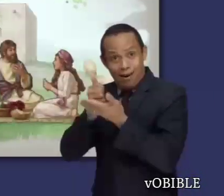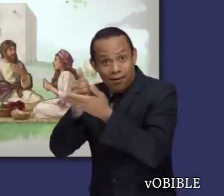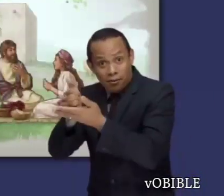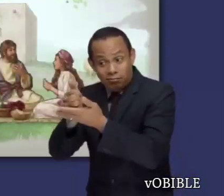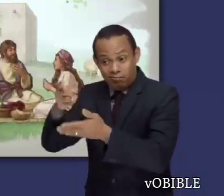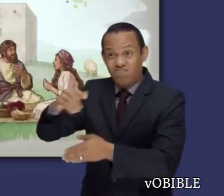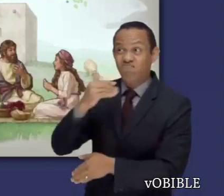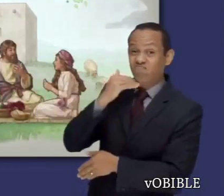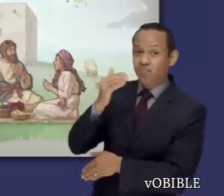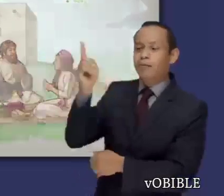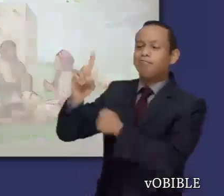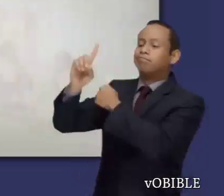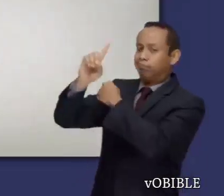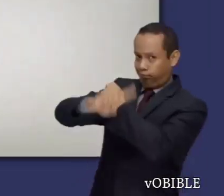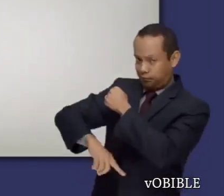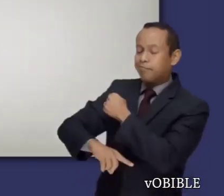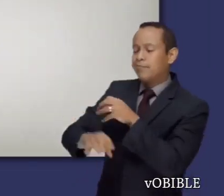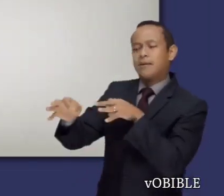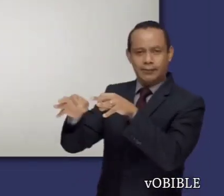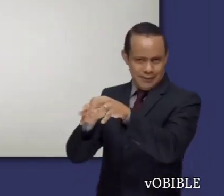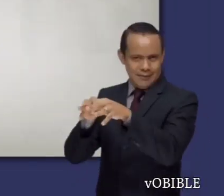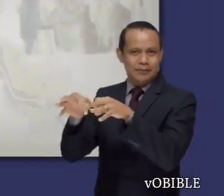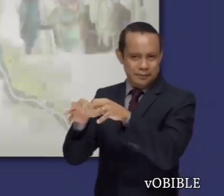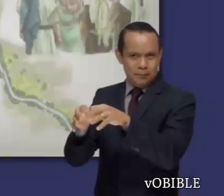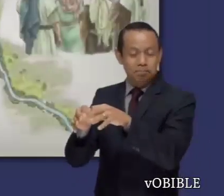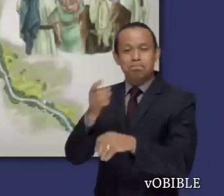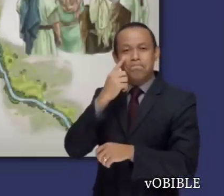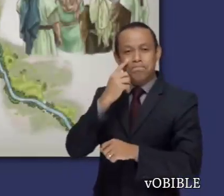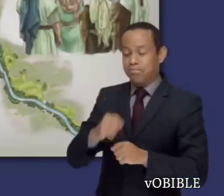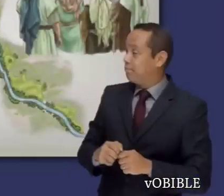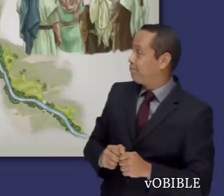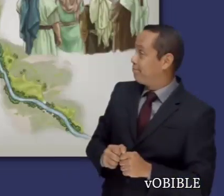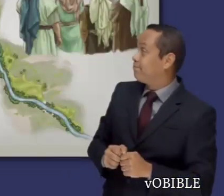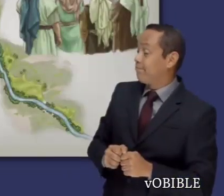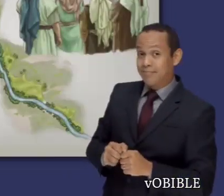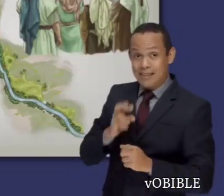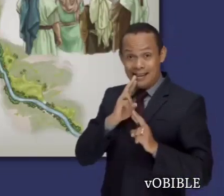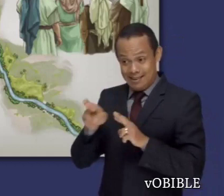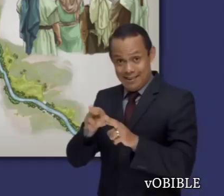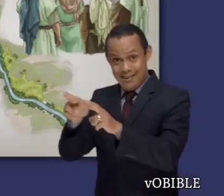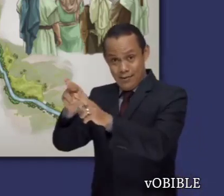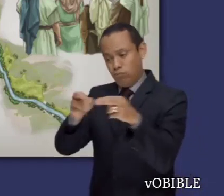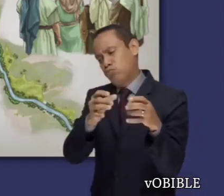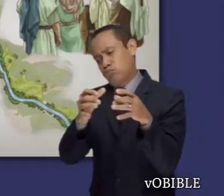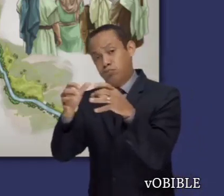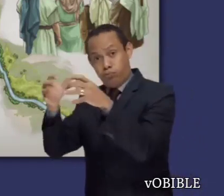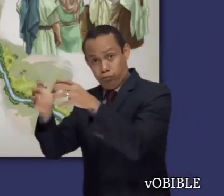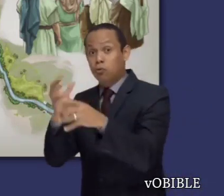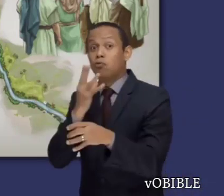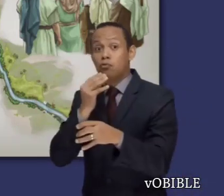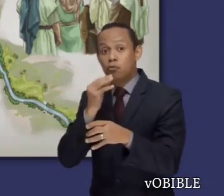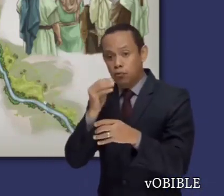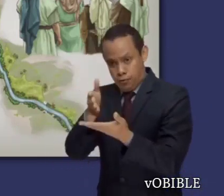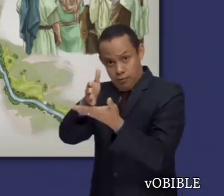de las bendiciones que tendrían si eran obedientes. Después de cruzar el río Jordán, la mitad de las tribus debe colocarse